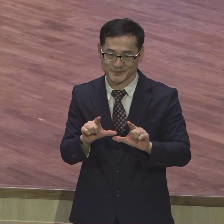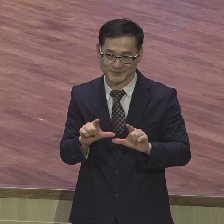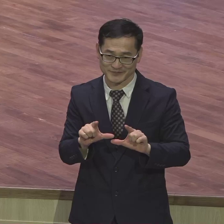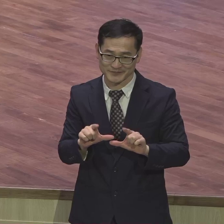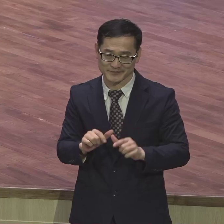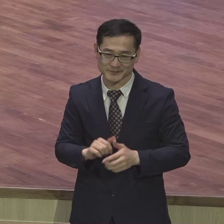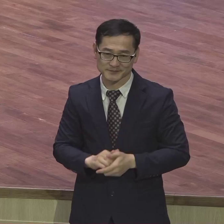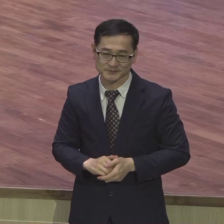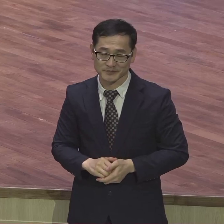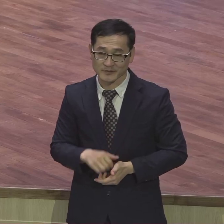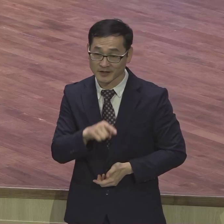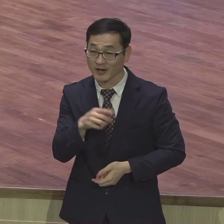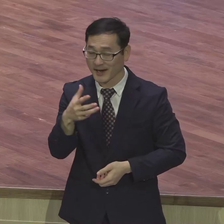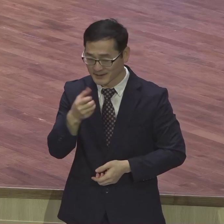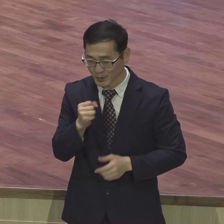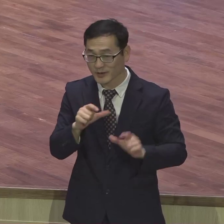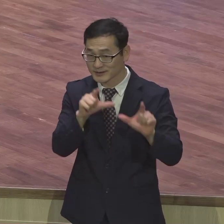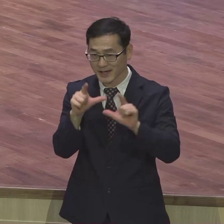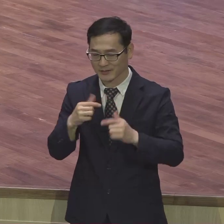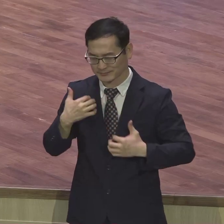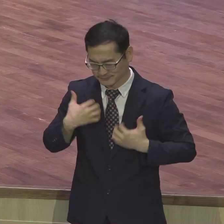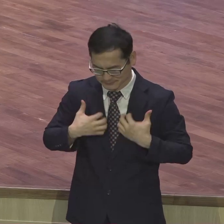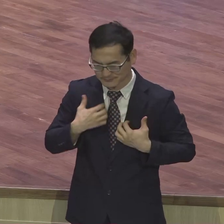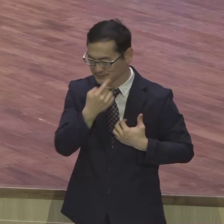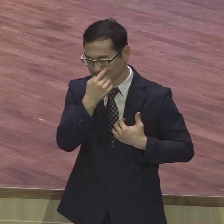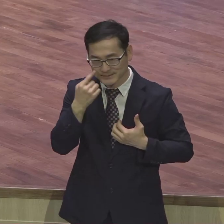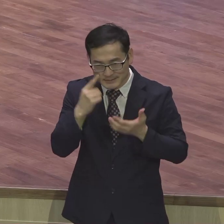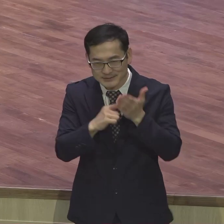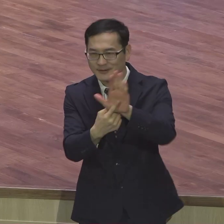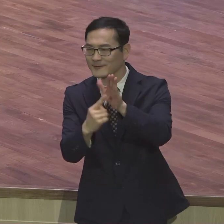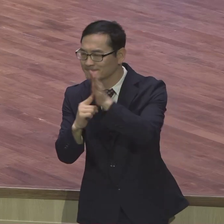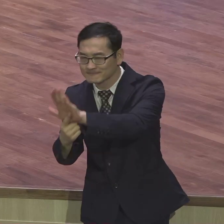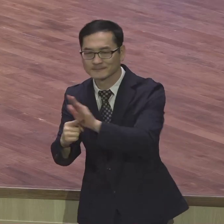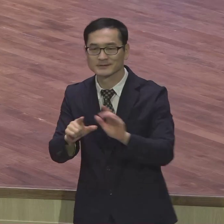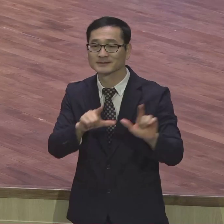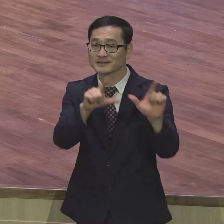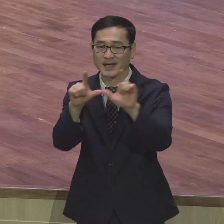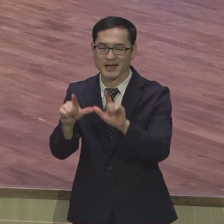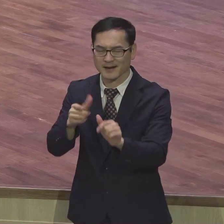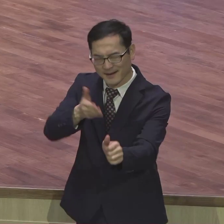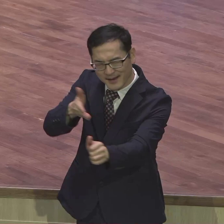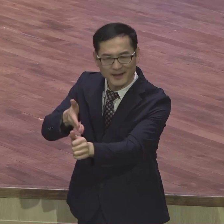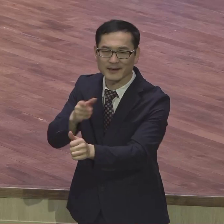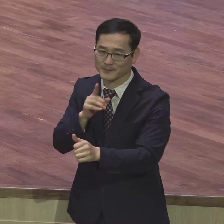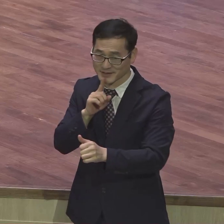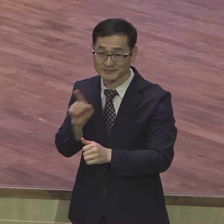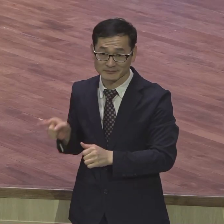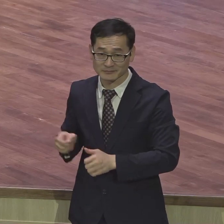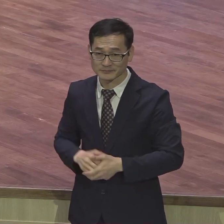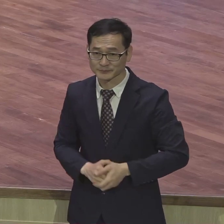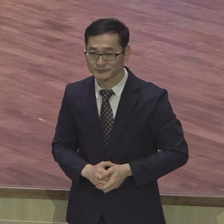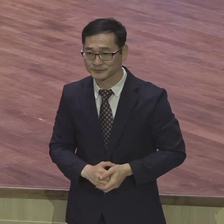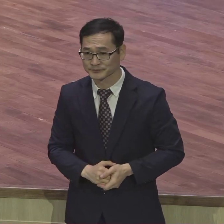그걸 누리면서 증거해야 된다는 강조하고 있어요 강조 해도 되고 안 해도 되는 게 아니라 바울이 강조해요